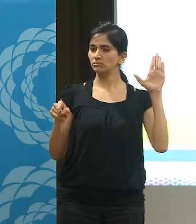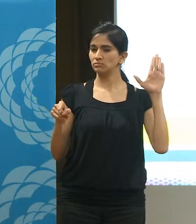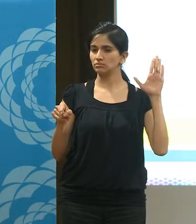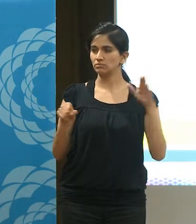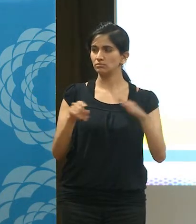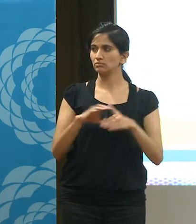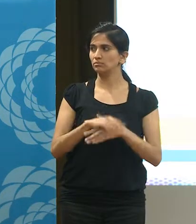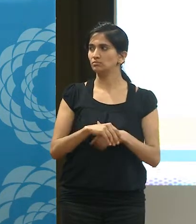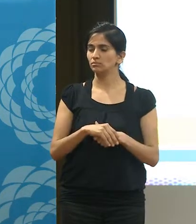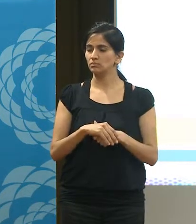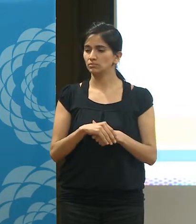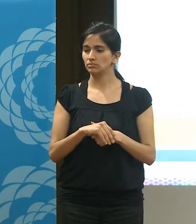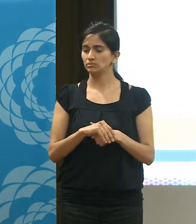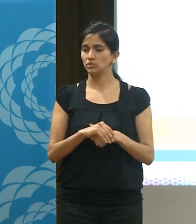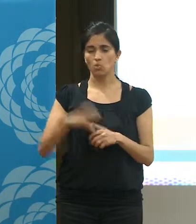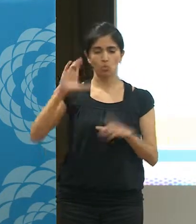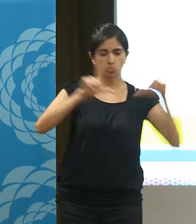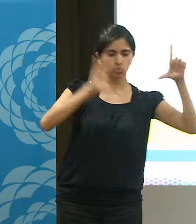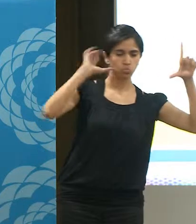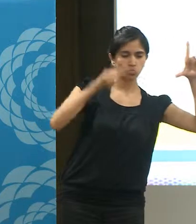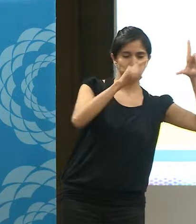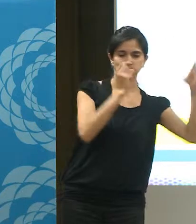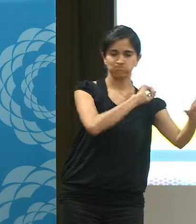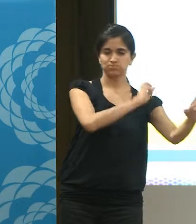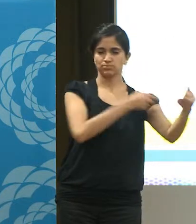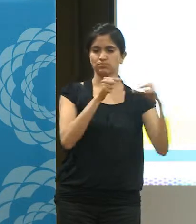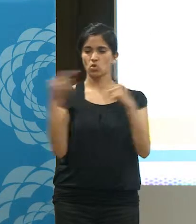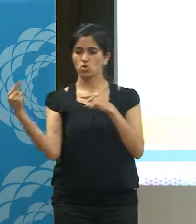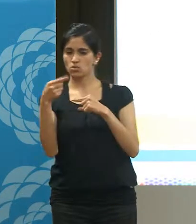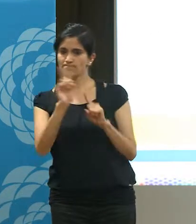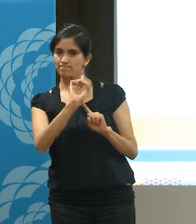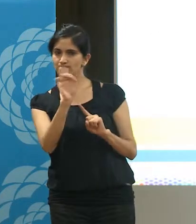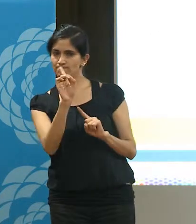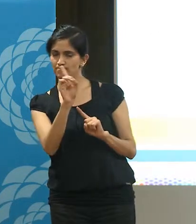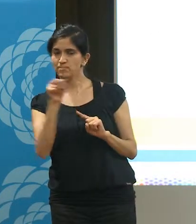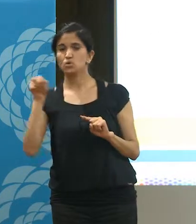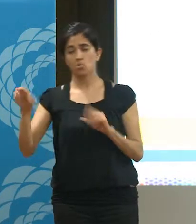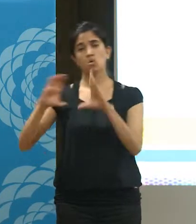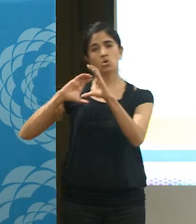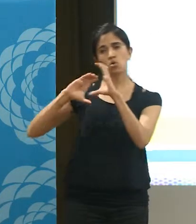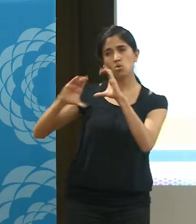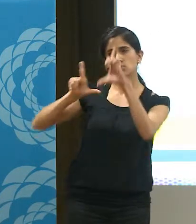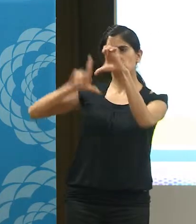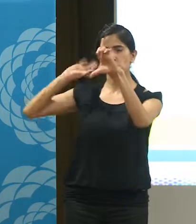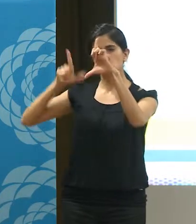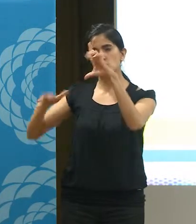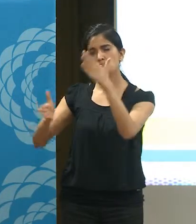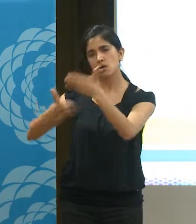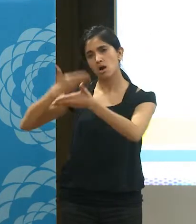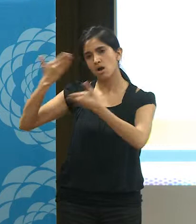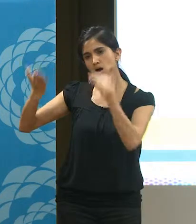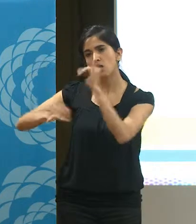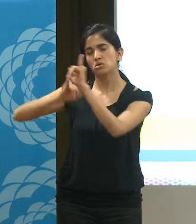un gran conglomerado de medios que es totalmente válida, pero nosotros también estamos hablando de que es necesario hablar de medios populares y comunitarios todos los días,